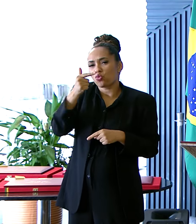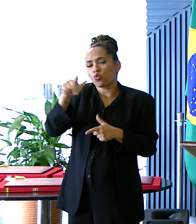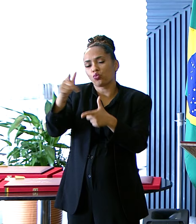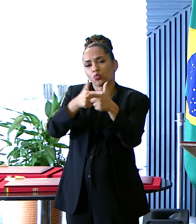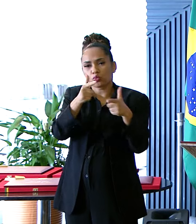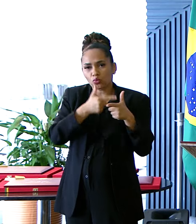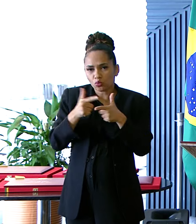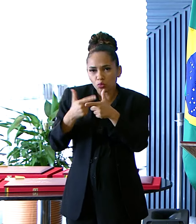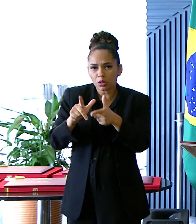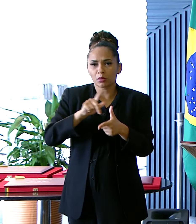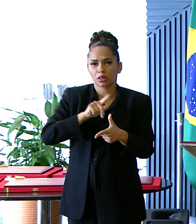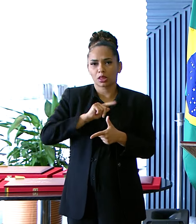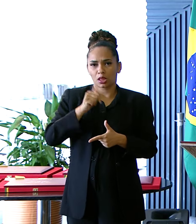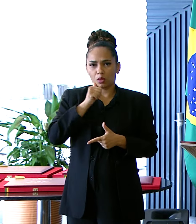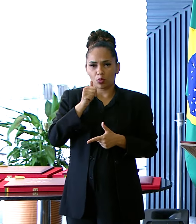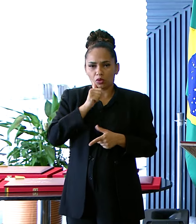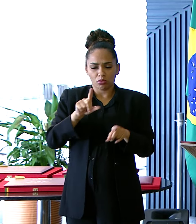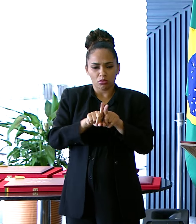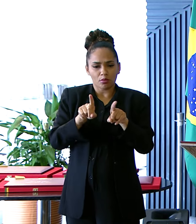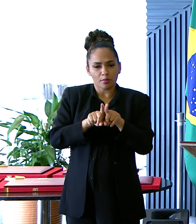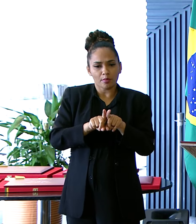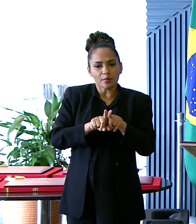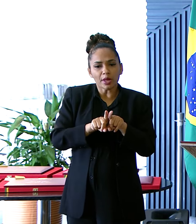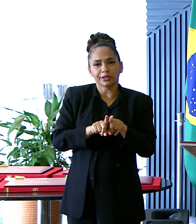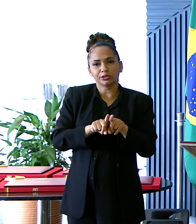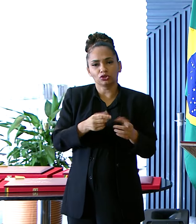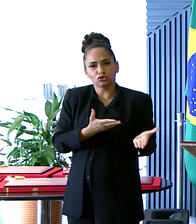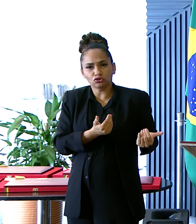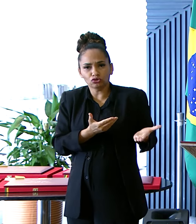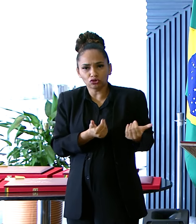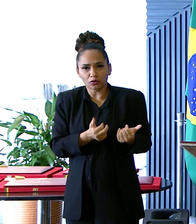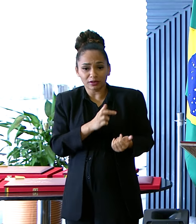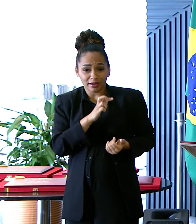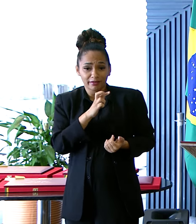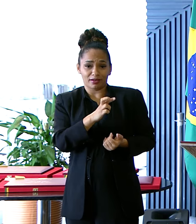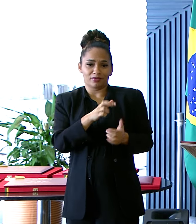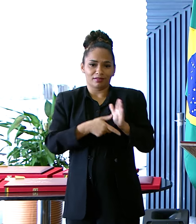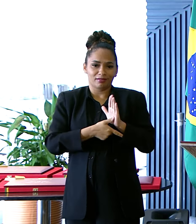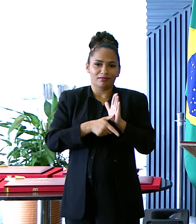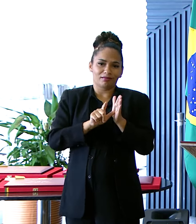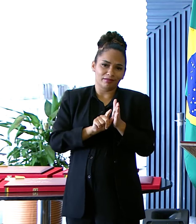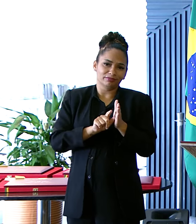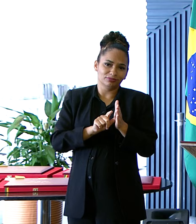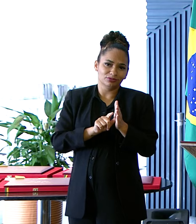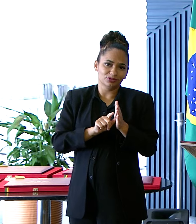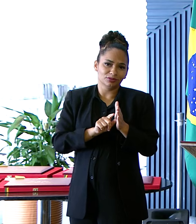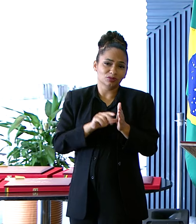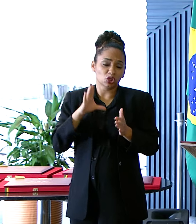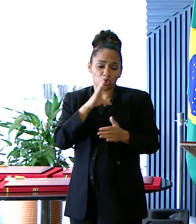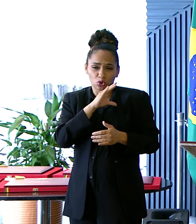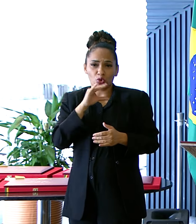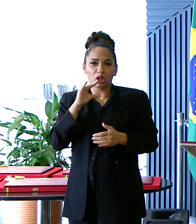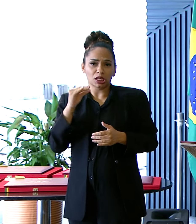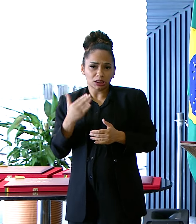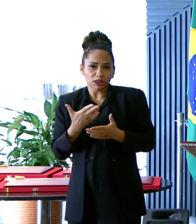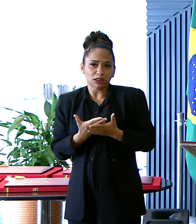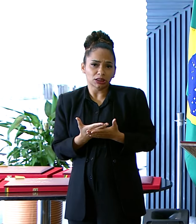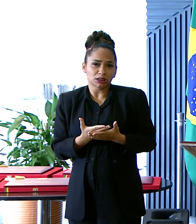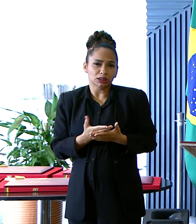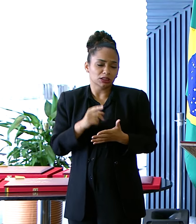Nocivas As mulheres E meninas Entre as quais A gravidez Precoce E todas As